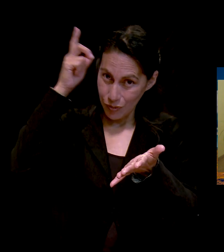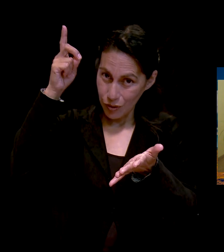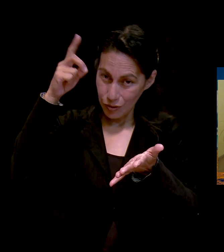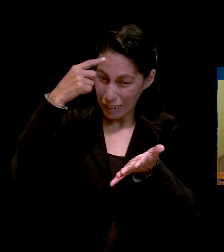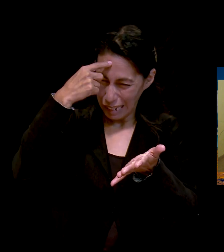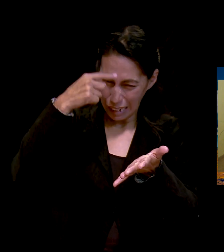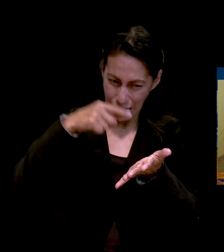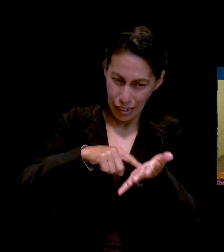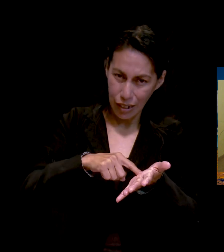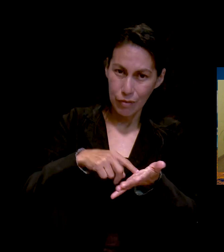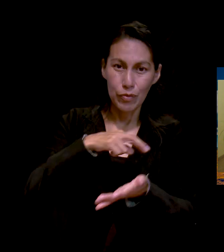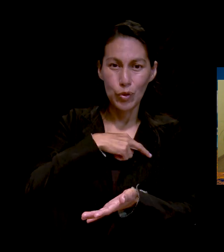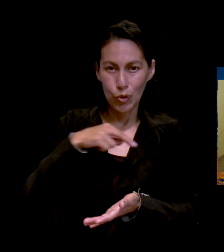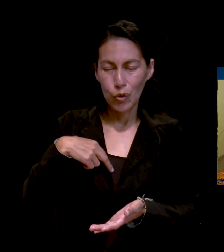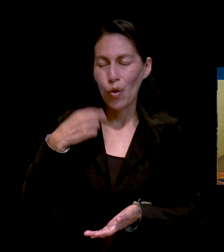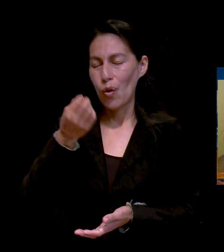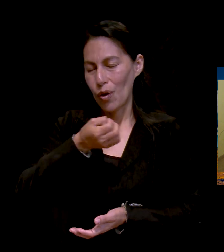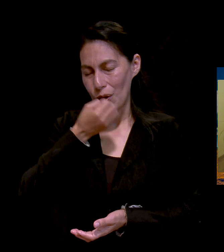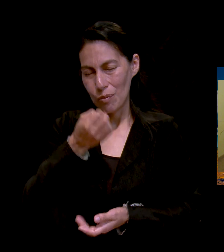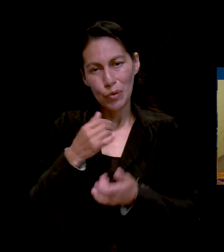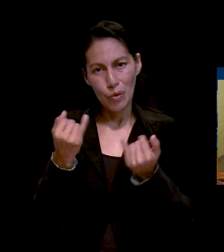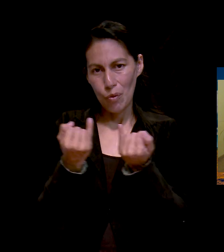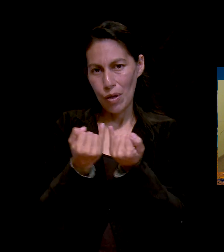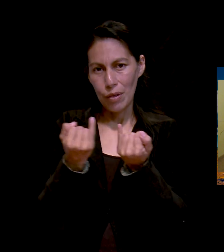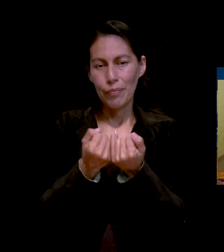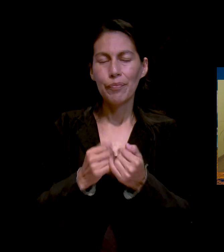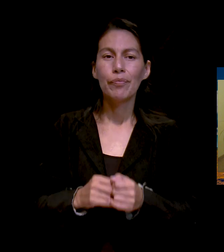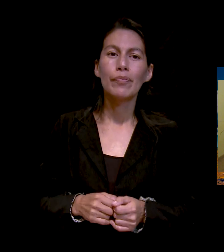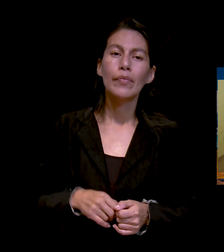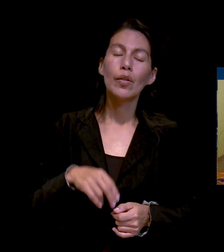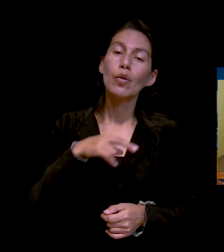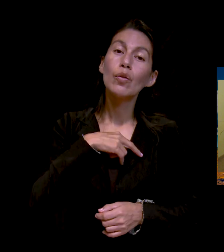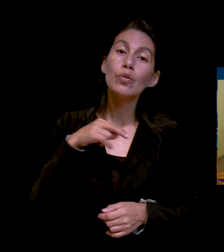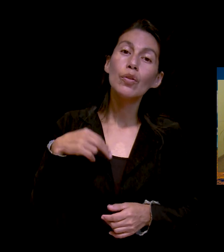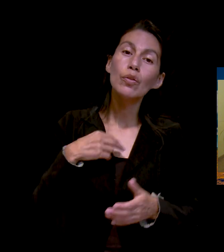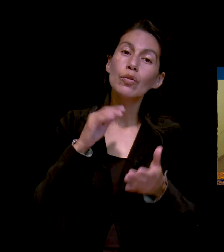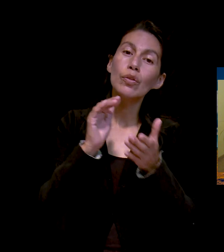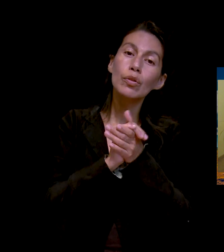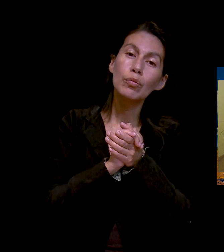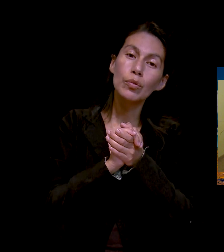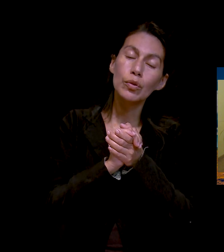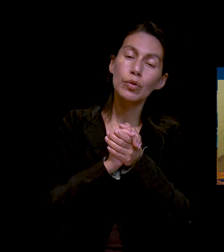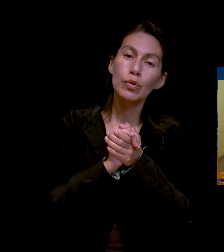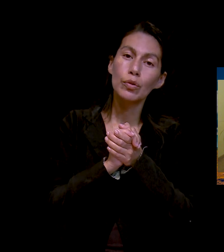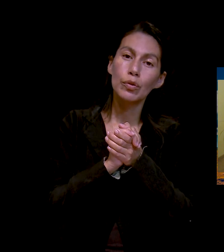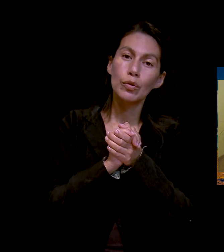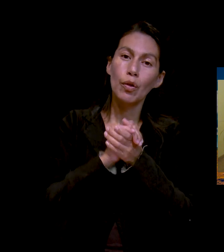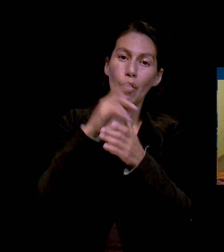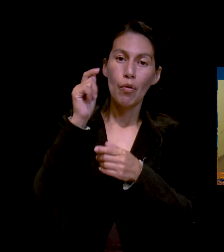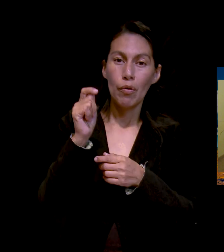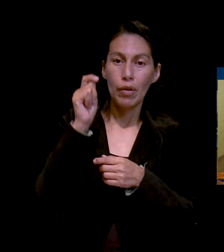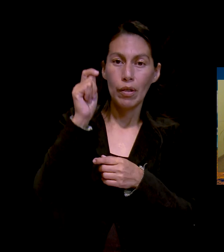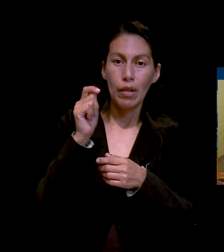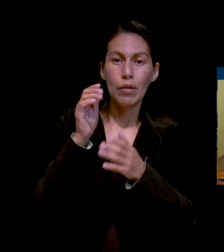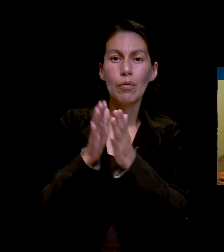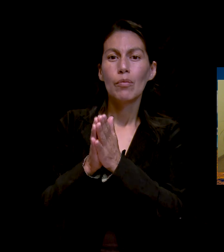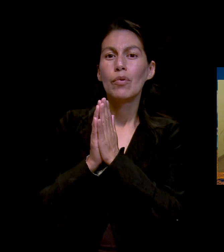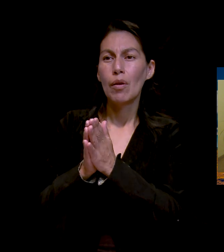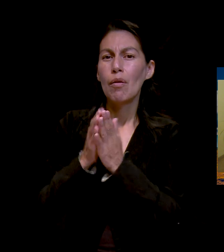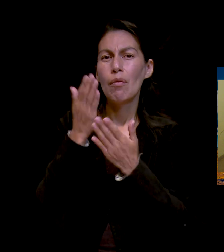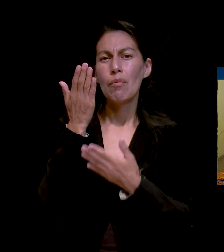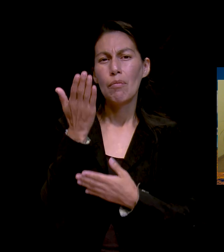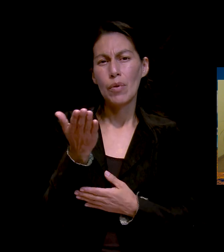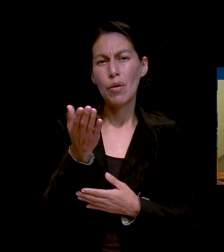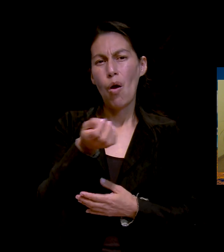Hernández Aniles, jubilados. pedimos que oren por favor por mi hija Mayra Hernández Aniles